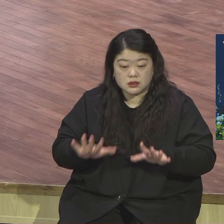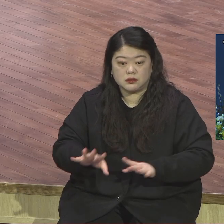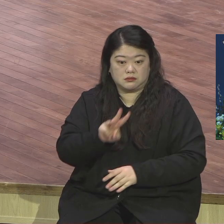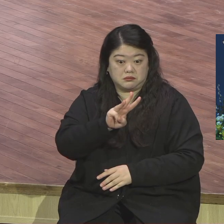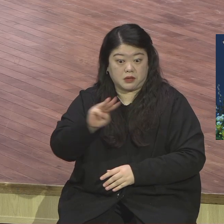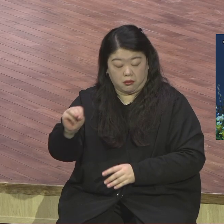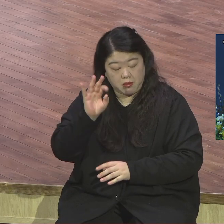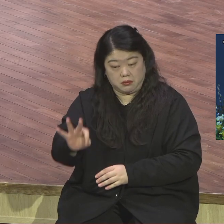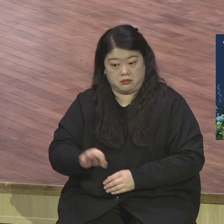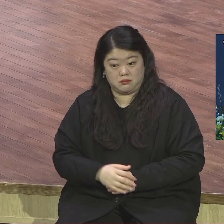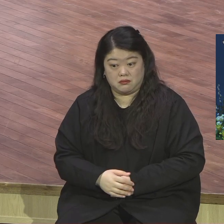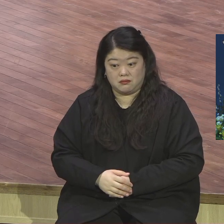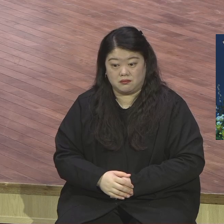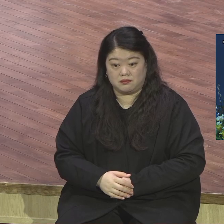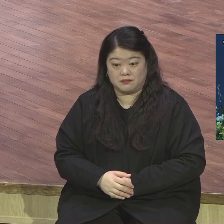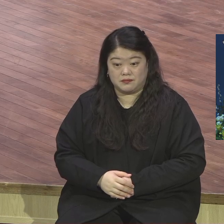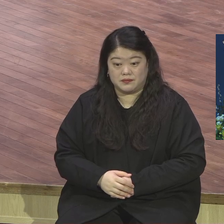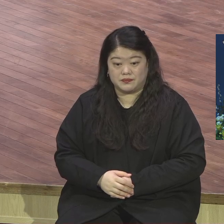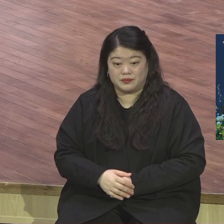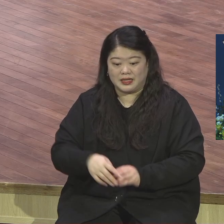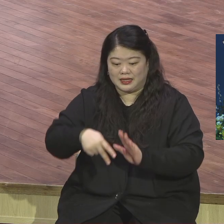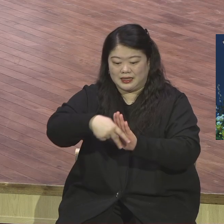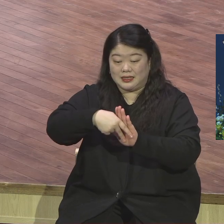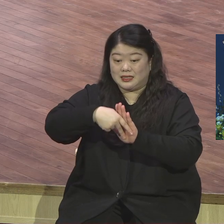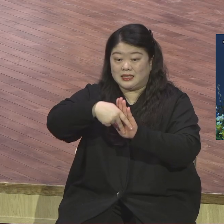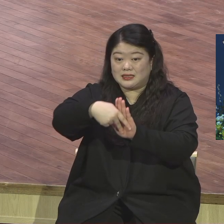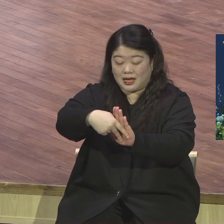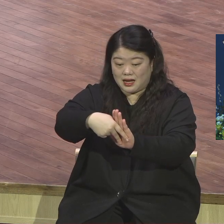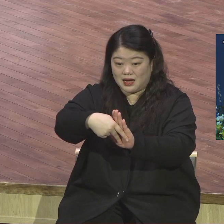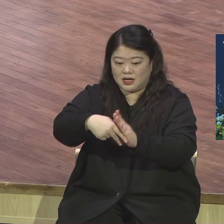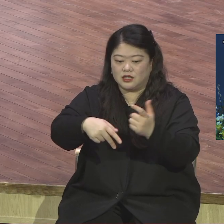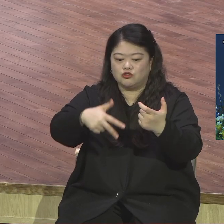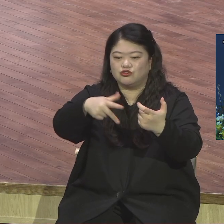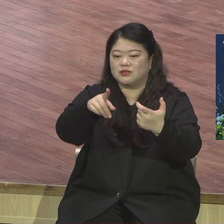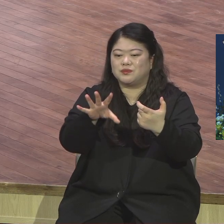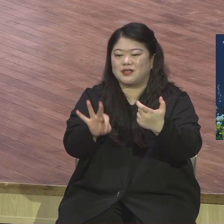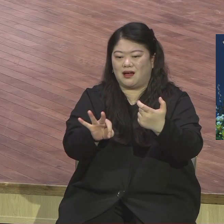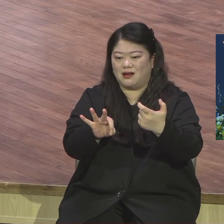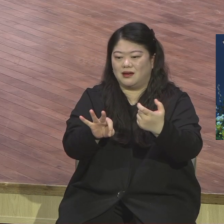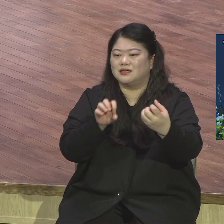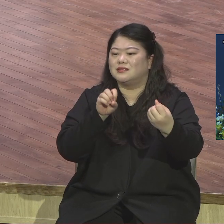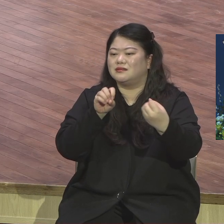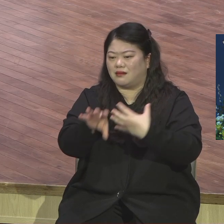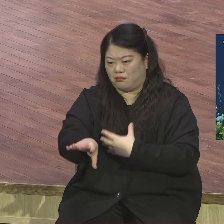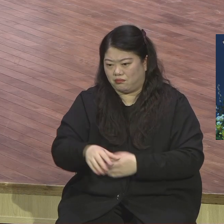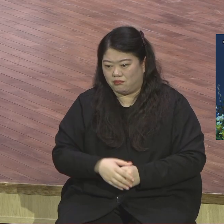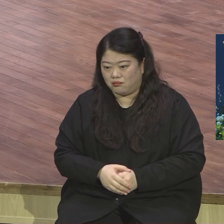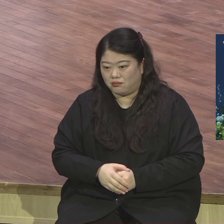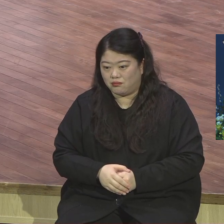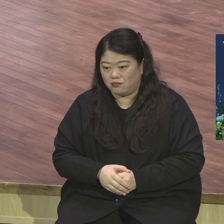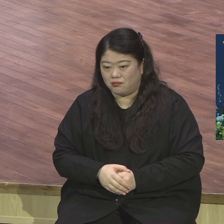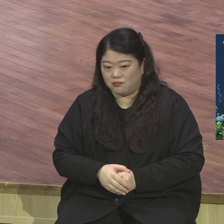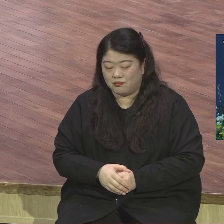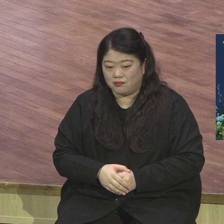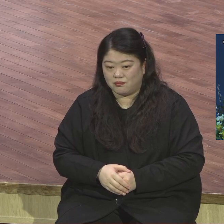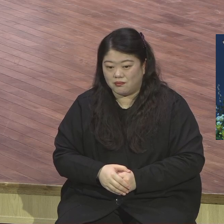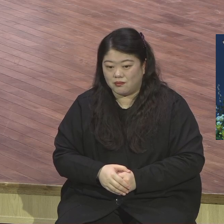60장 1절로 5줄의 응답 예원 선교의 새로운 시작이 일어나기 때문에